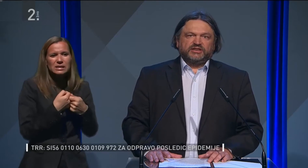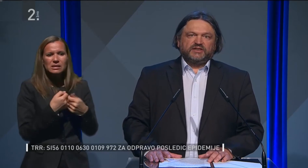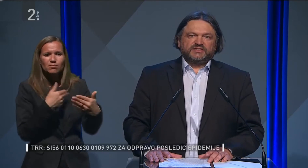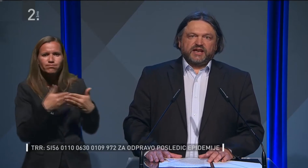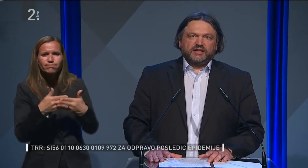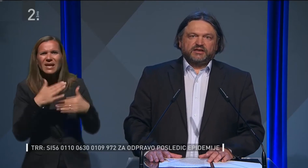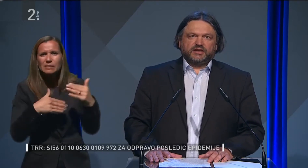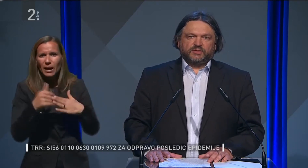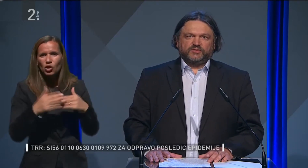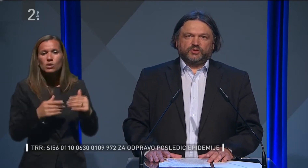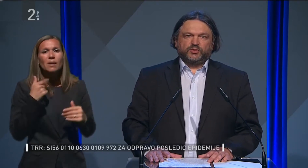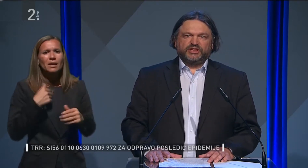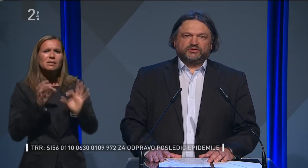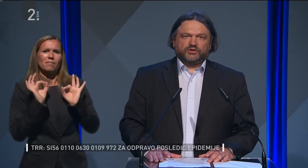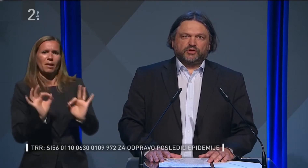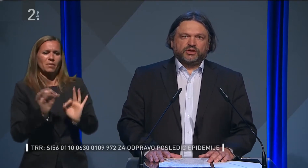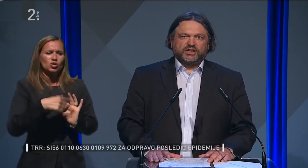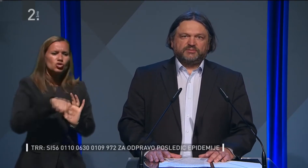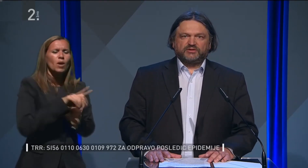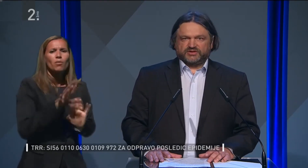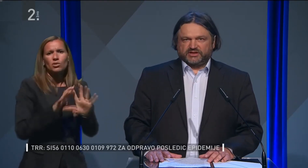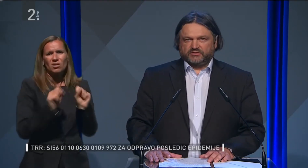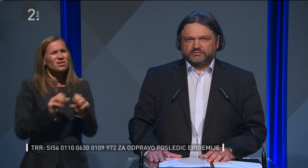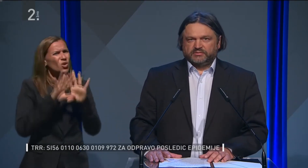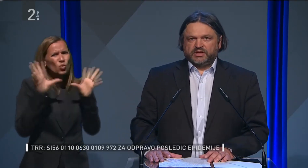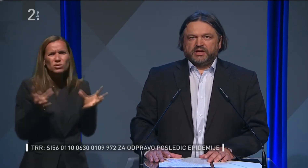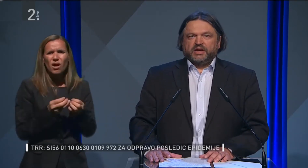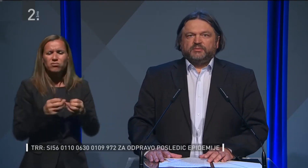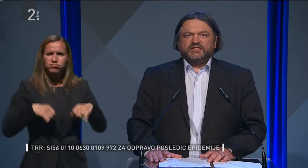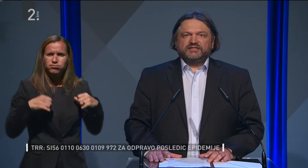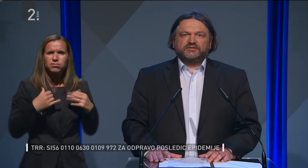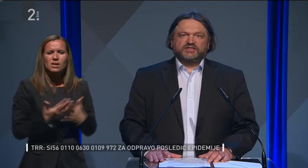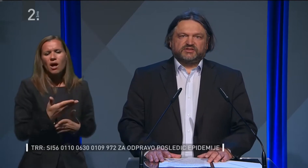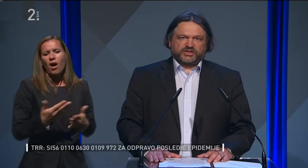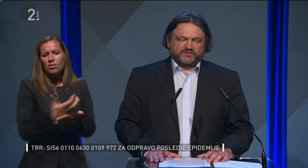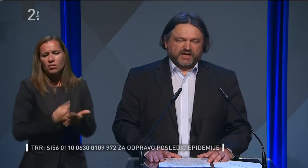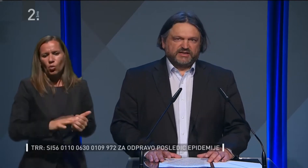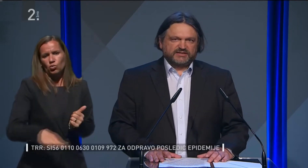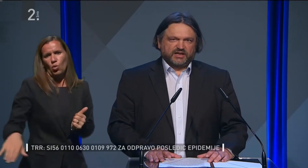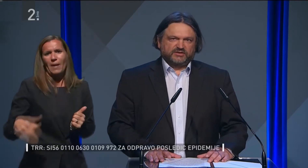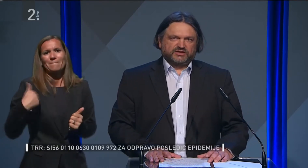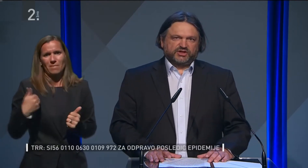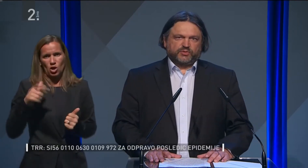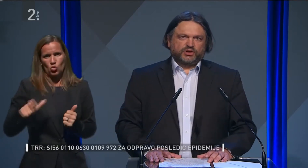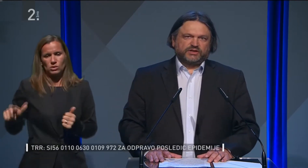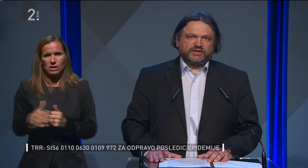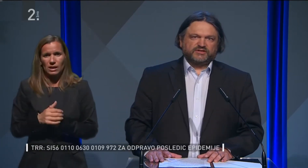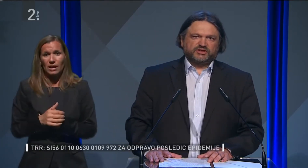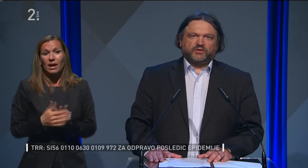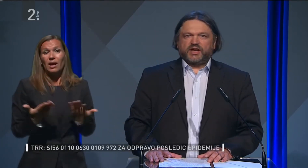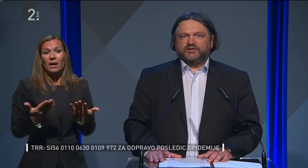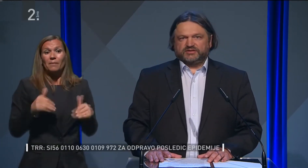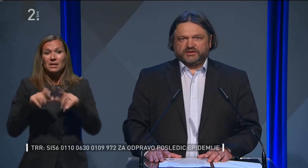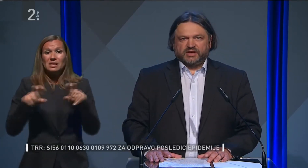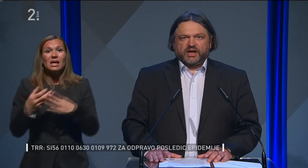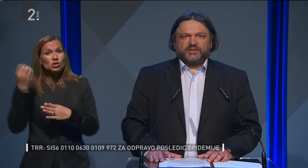da bodo naredili vse, kar bo v dobitu trok in mladostnikov. Ministrstvo za izobraževanje, znanost in šport je v